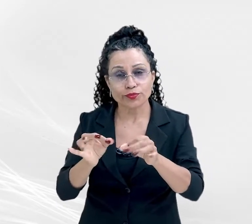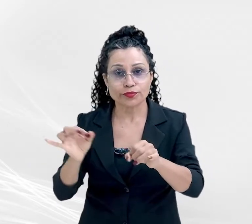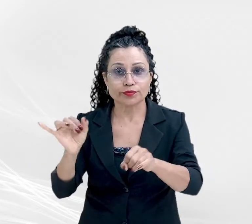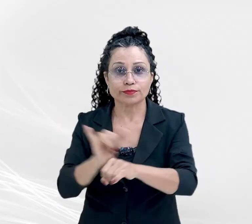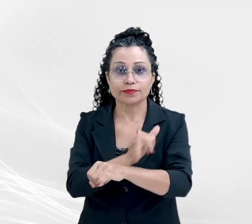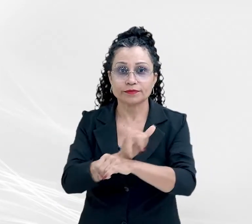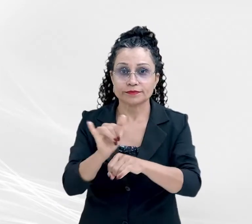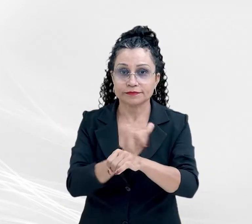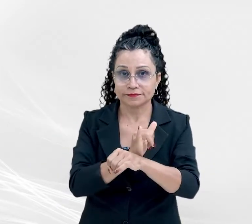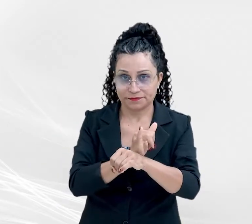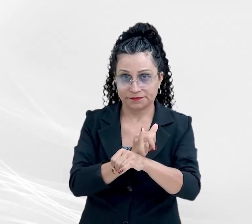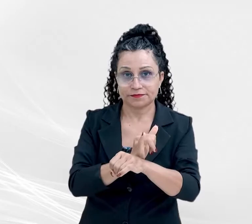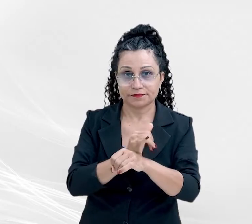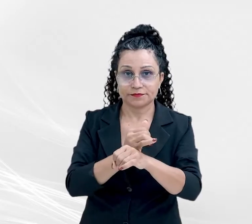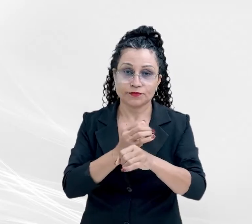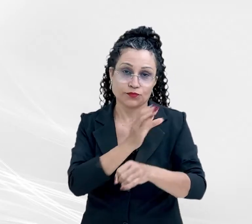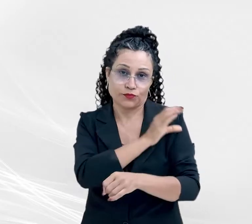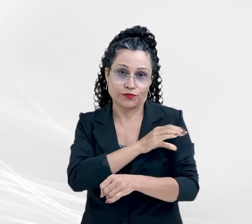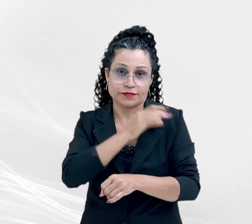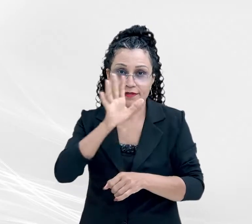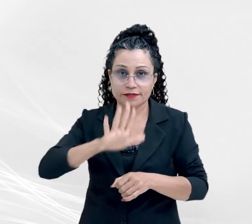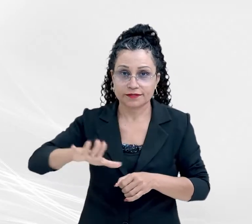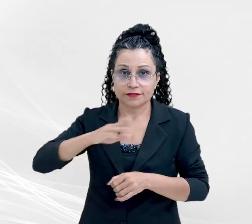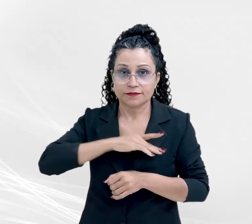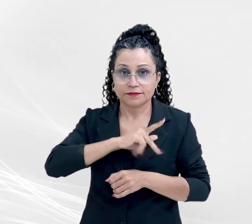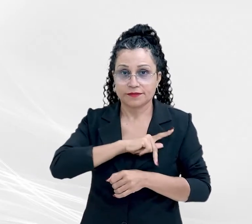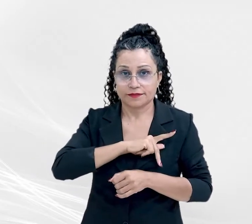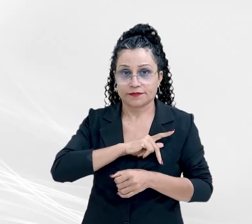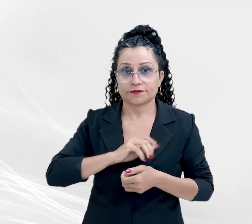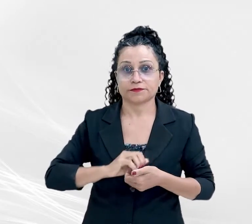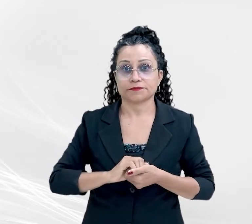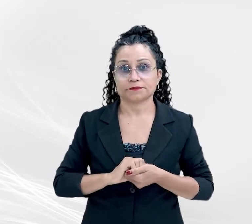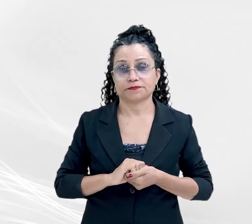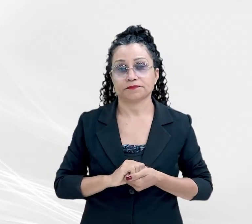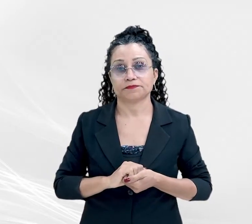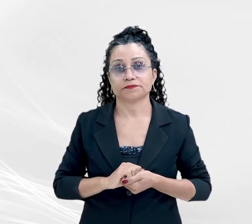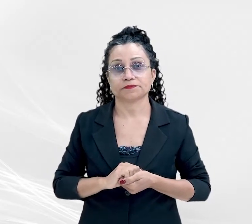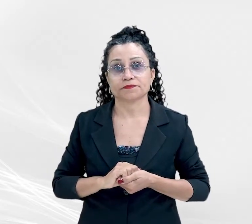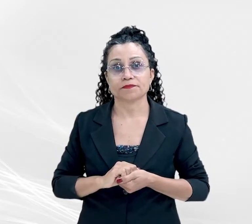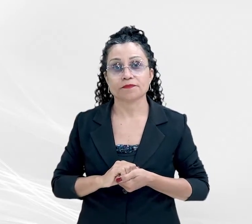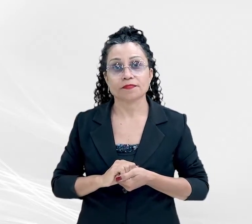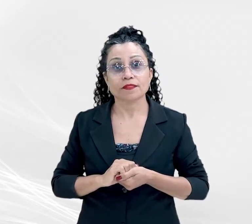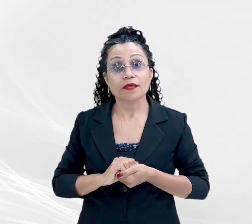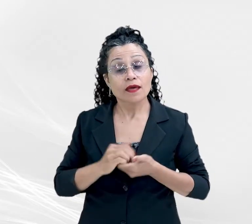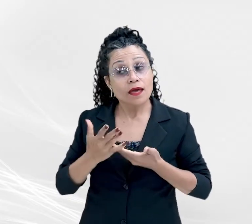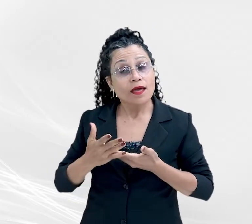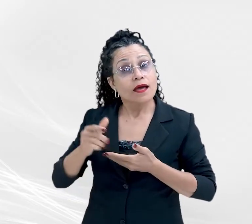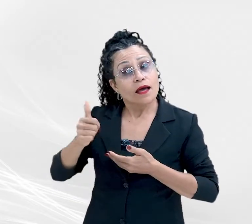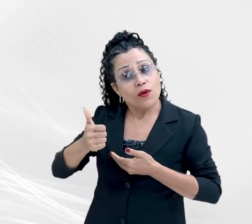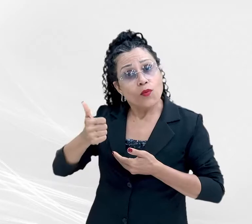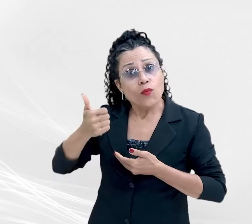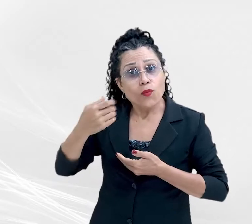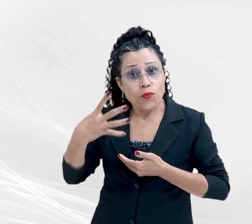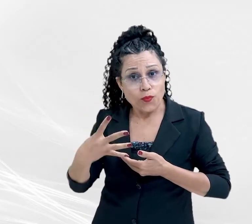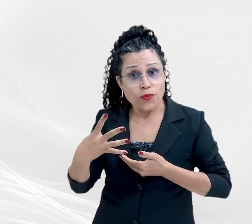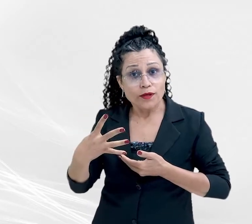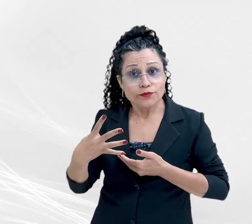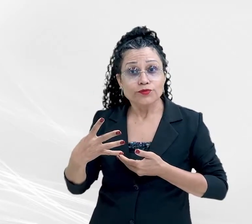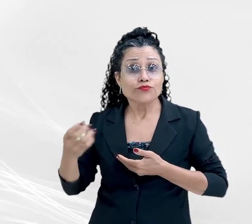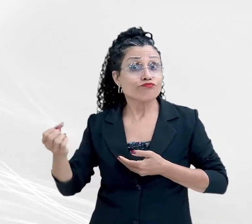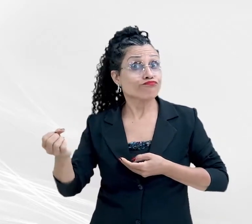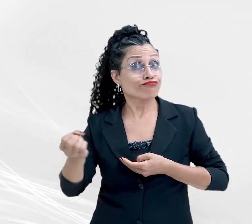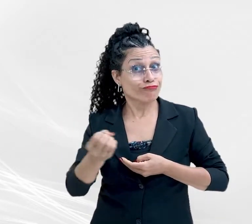Conselho Nacional do Ministério Público, cpe-cnmp. Desse total, 14 são